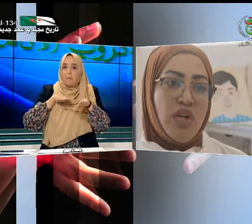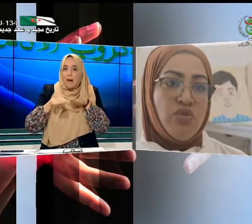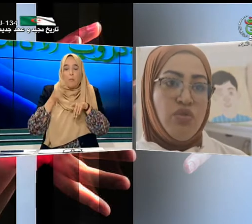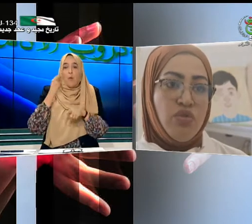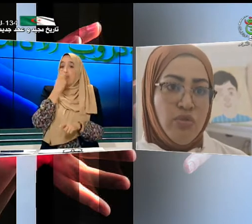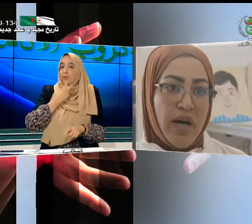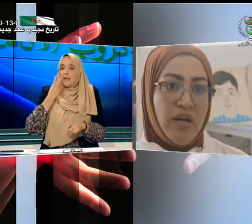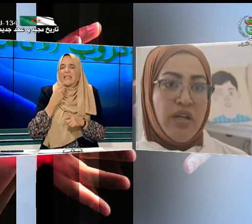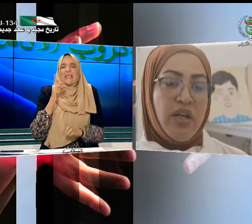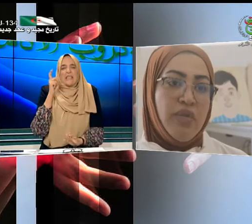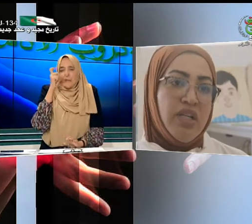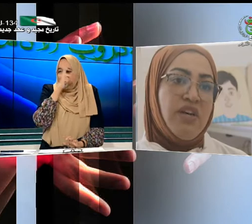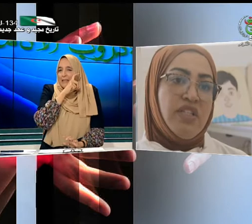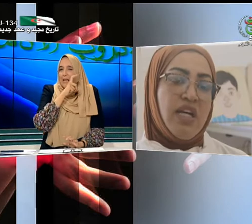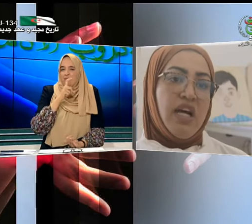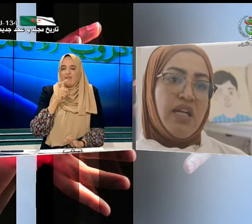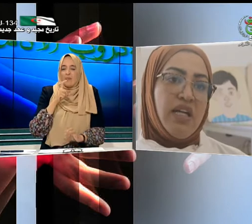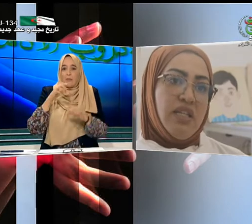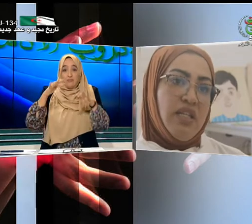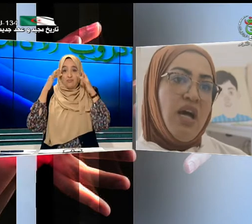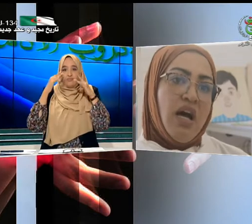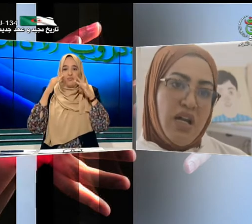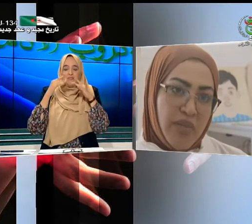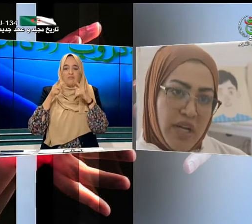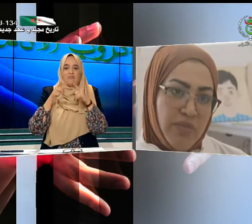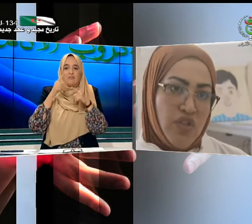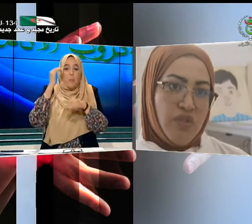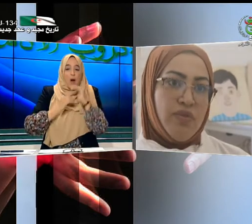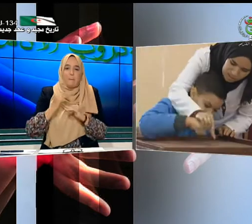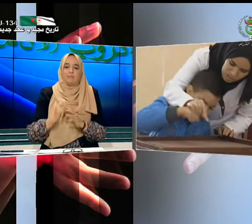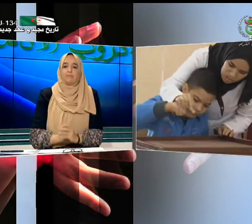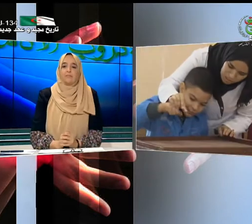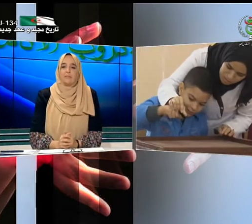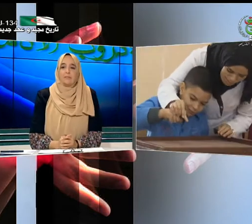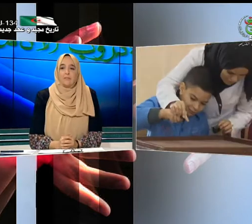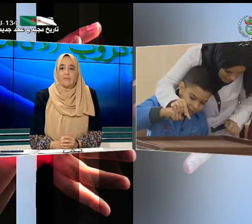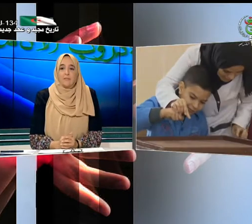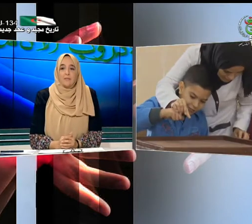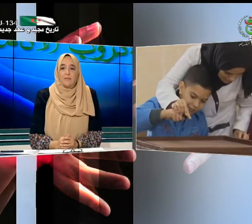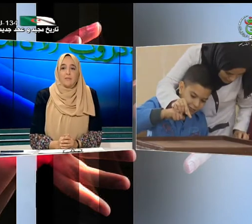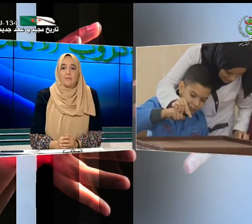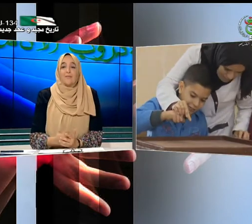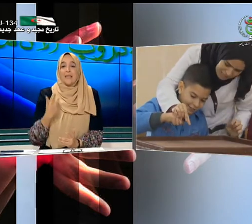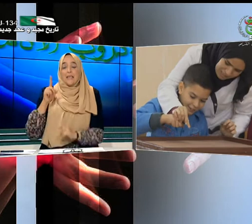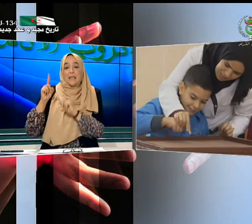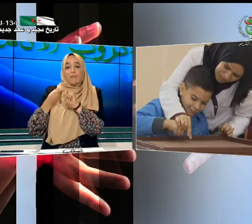صعوبة كبيرة في تلقي هذه البرامج المختص الأرطفوني